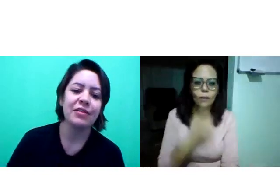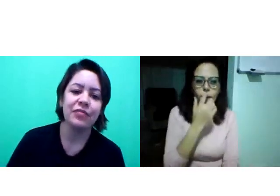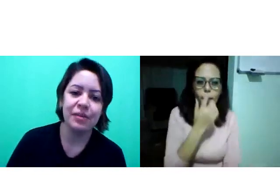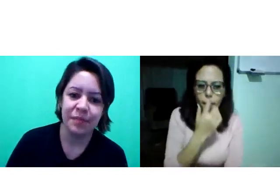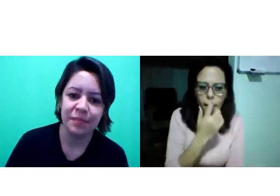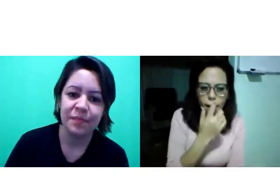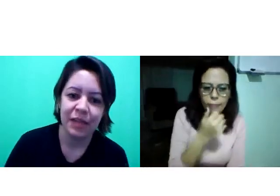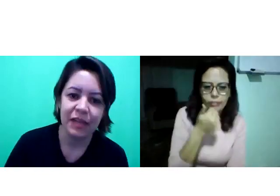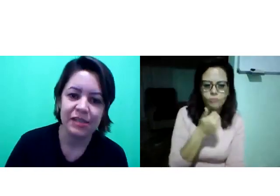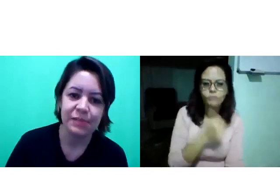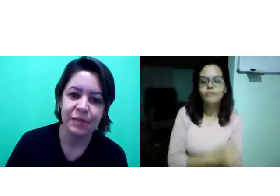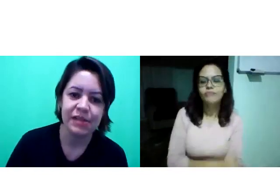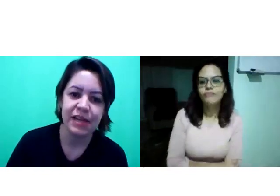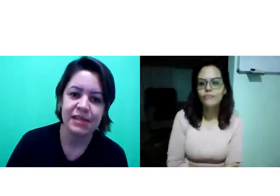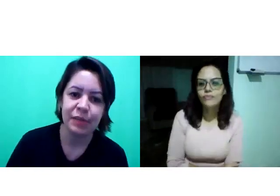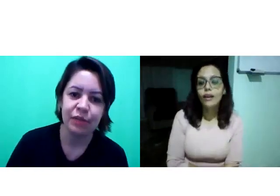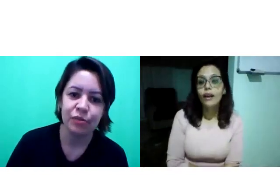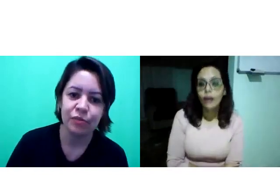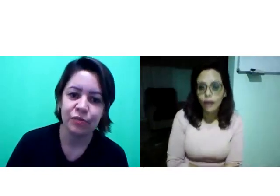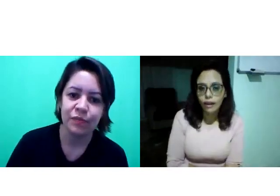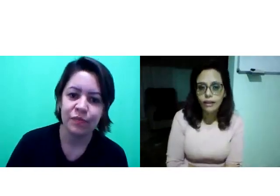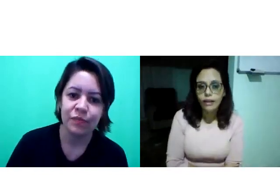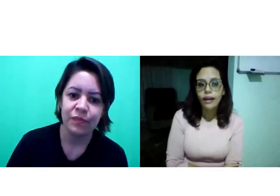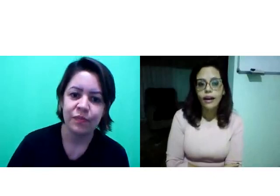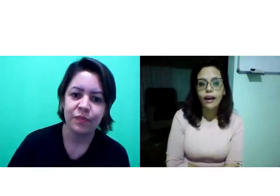Obrigada, Felipe, pelo esclarecimento.